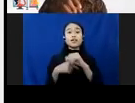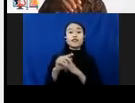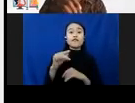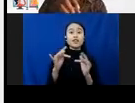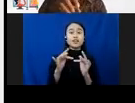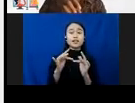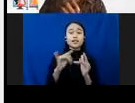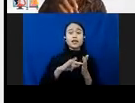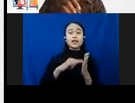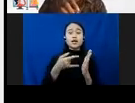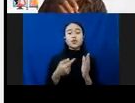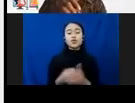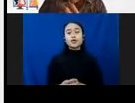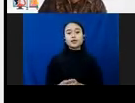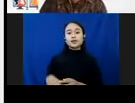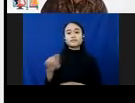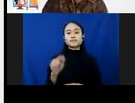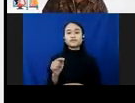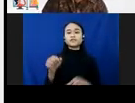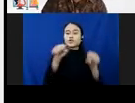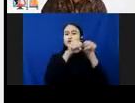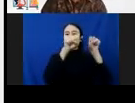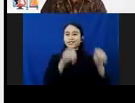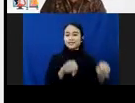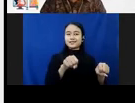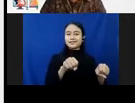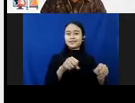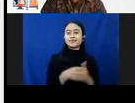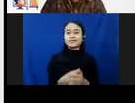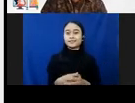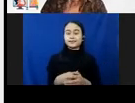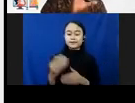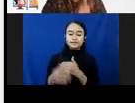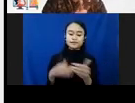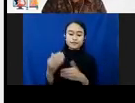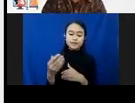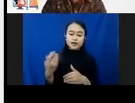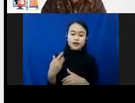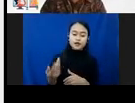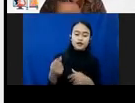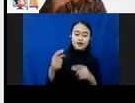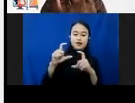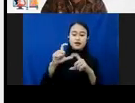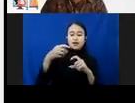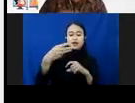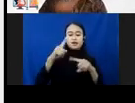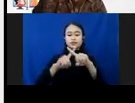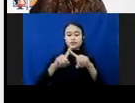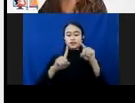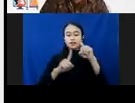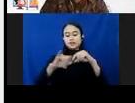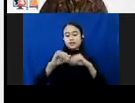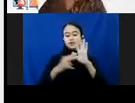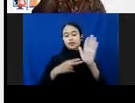-anak. Kekerasan itu berlangsung secara sistemik. Lalu ada setting. Biasanya setelah digrooming, anak-anak akan